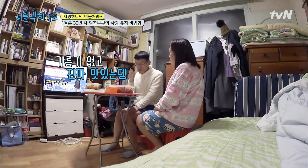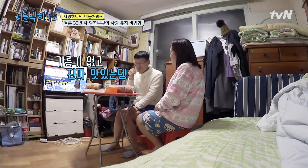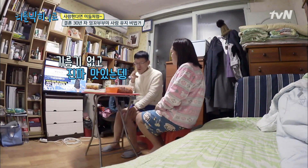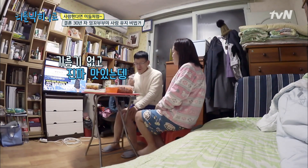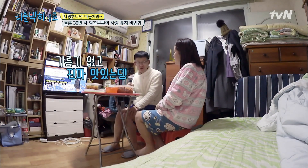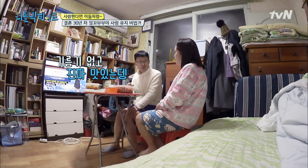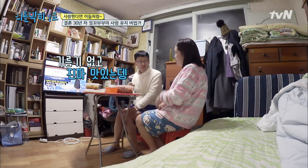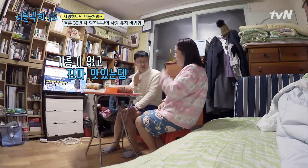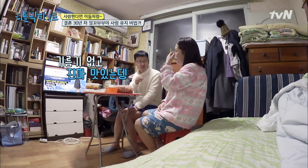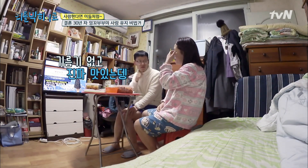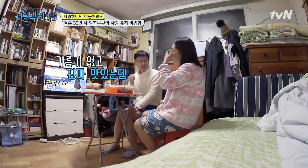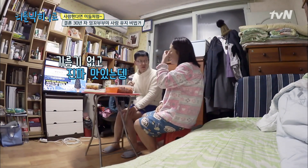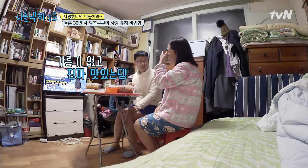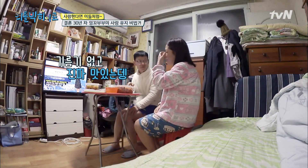이 기준도 없고 너무 맛있어.